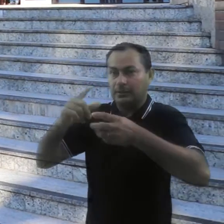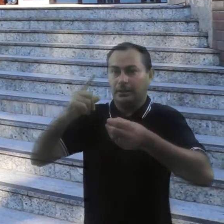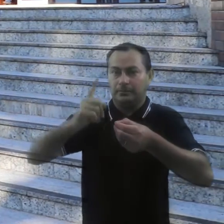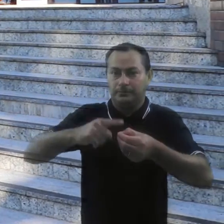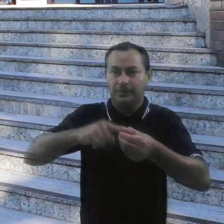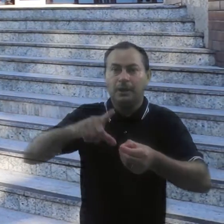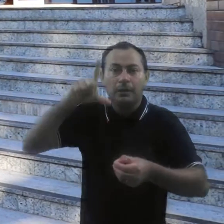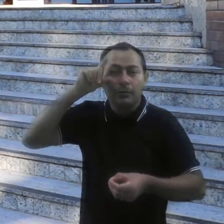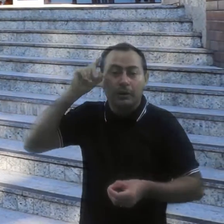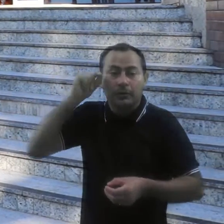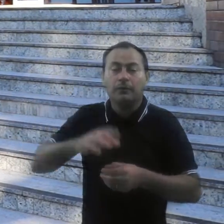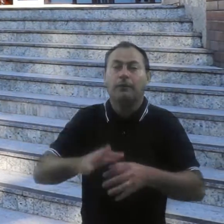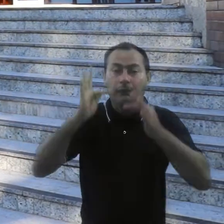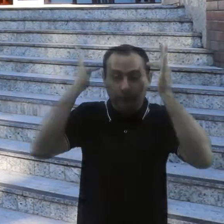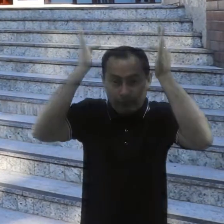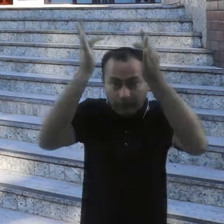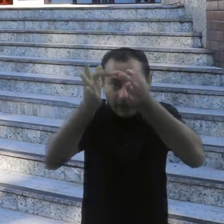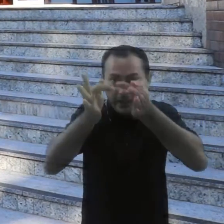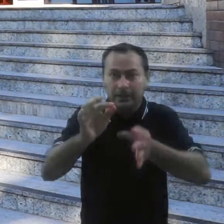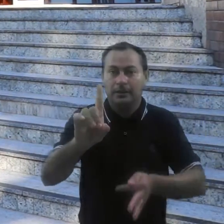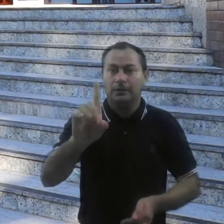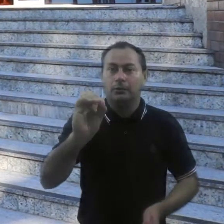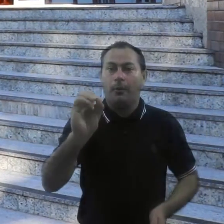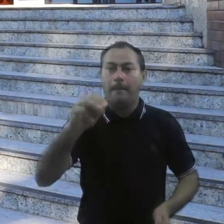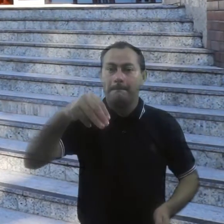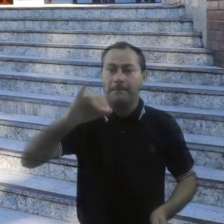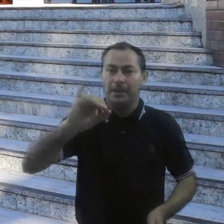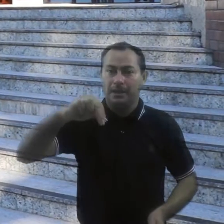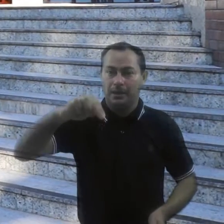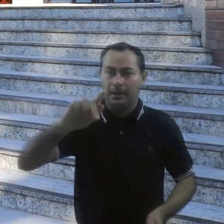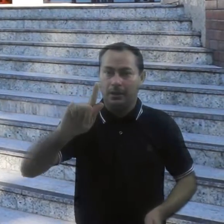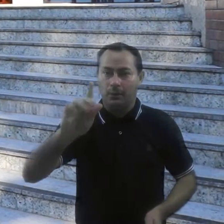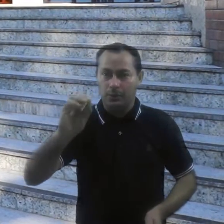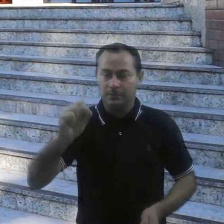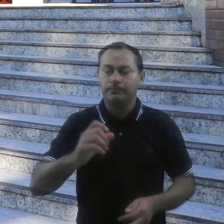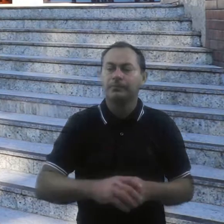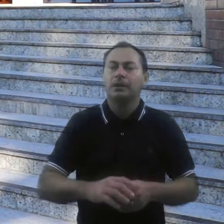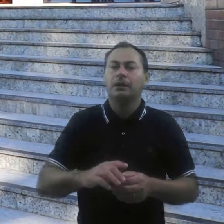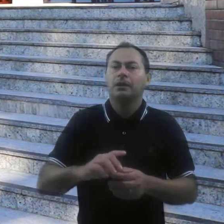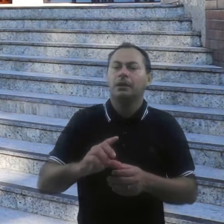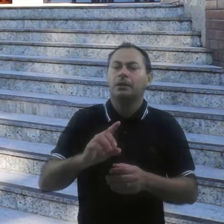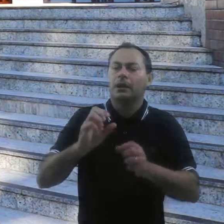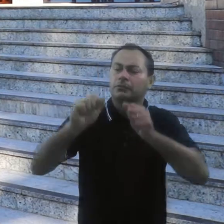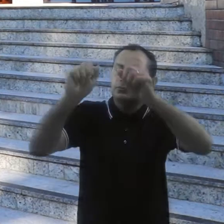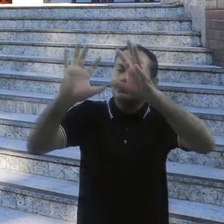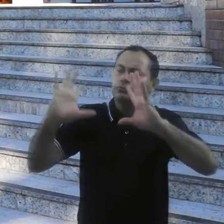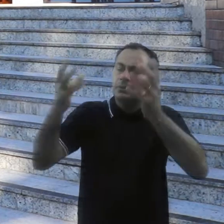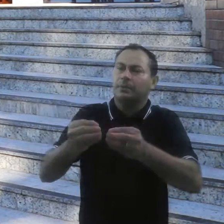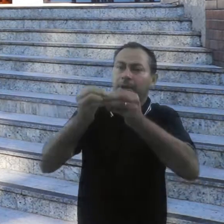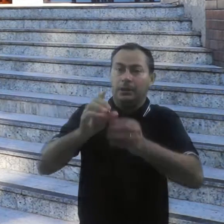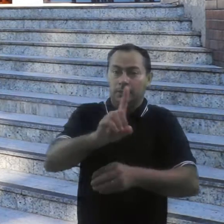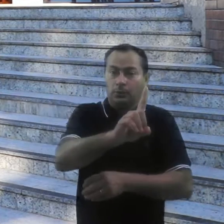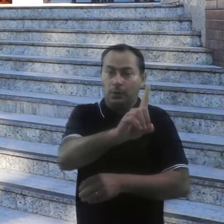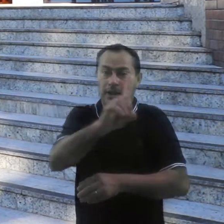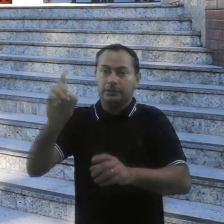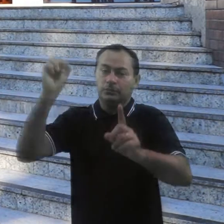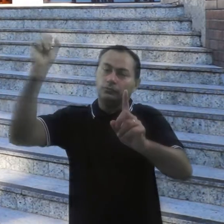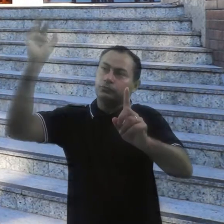estava presidindo a celebração e, durante a consagração, na época eu devia ter uns 13 anos,